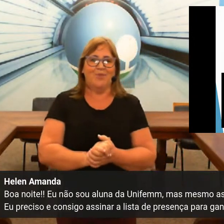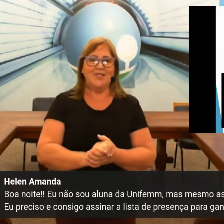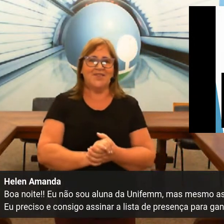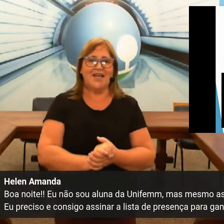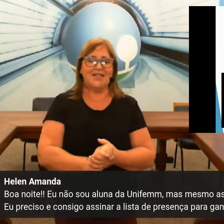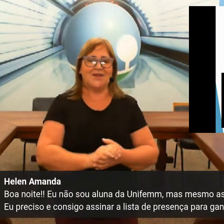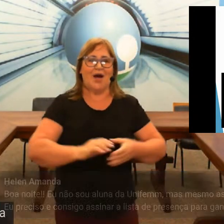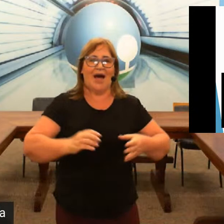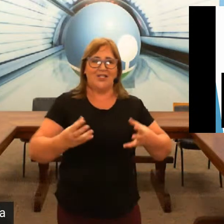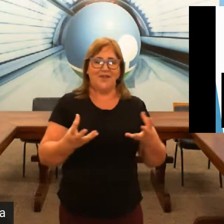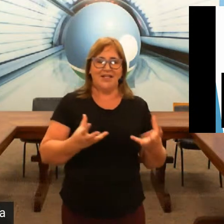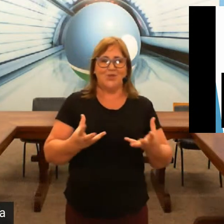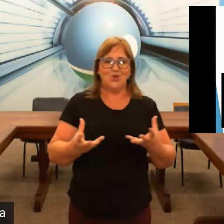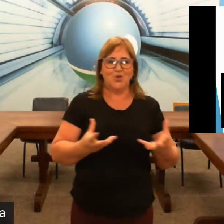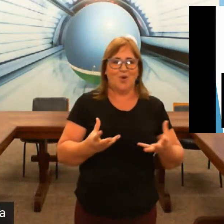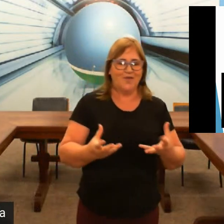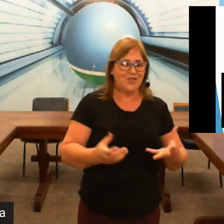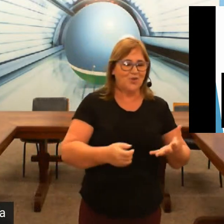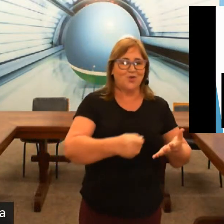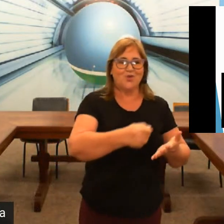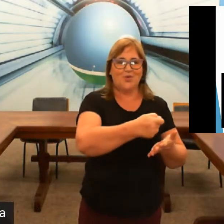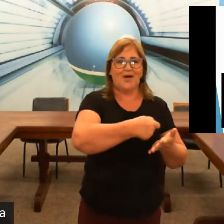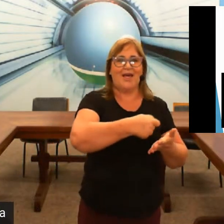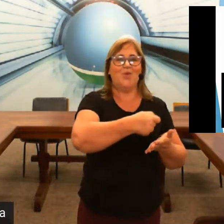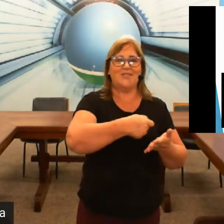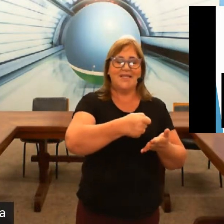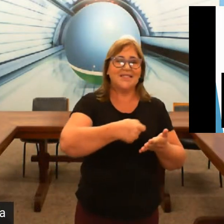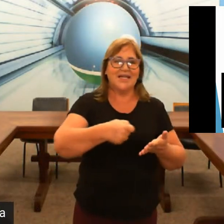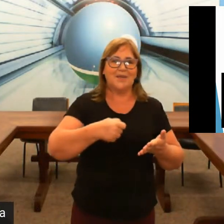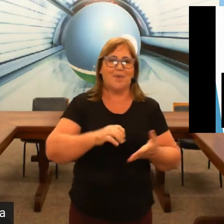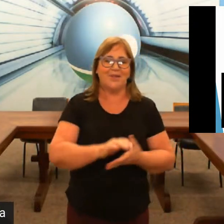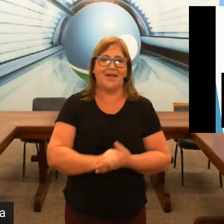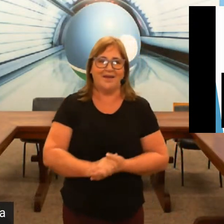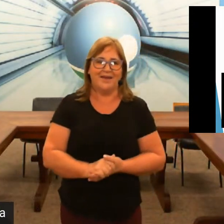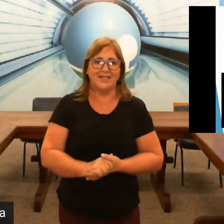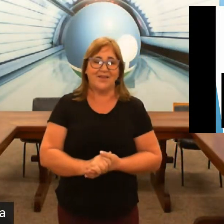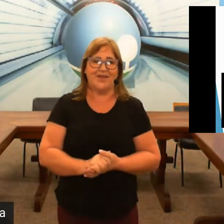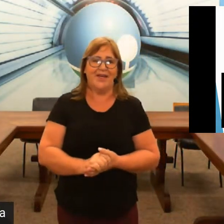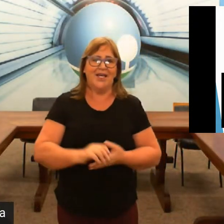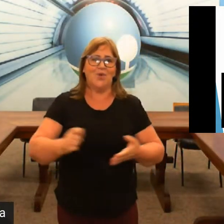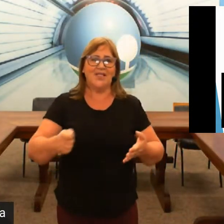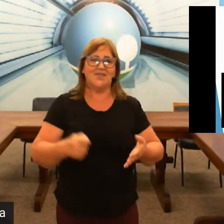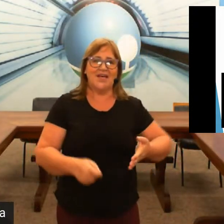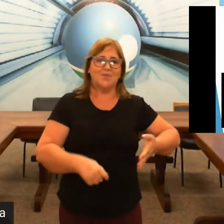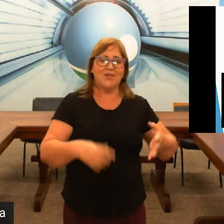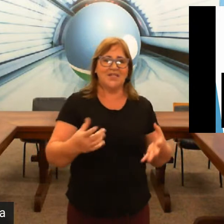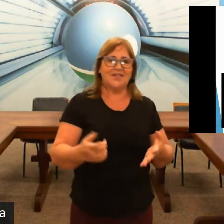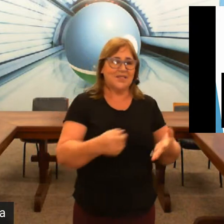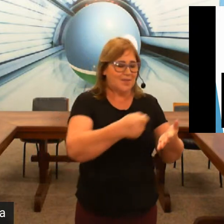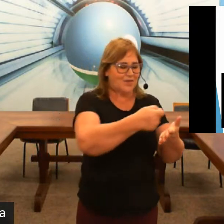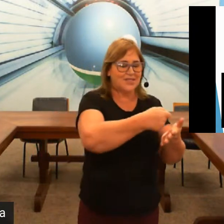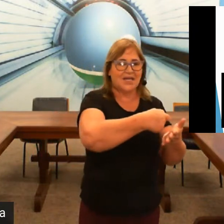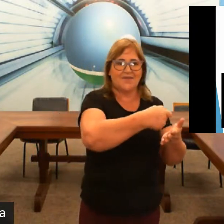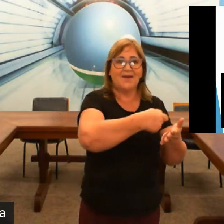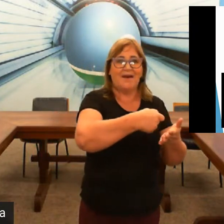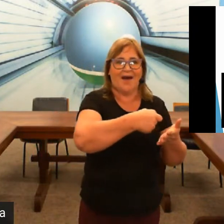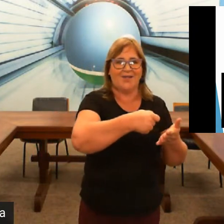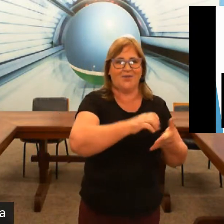Muitas vezes, a diferença do surdo para ouvir, de que o surdo ele usa a escrita para poder escrever. E quantas vezes, muitas vezes, as pessoas escrevem errado